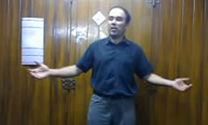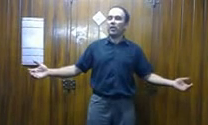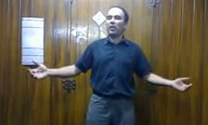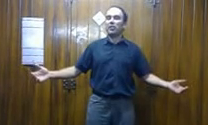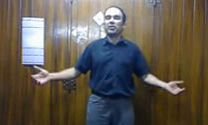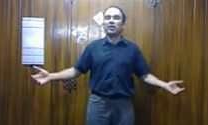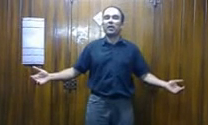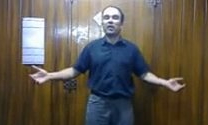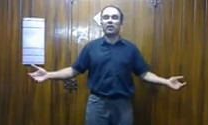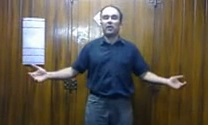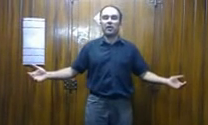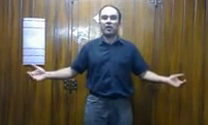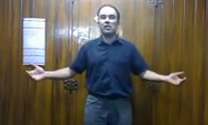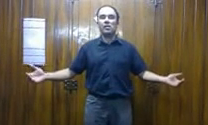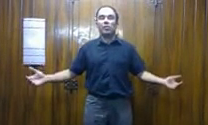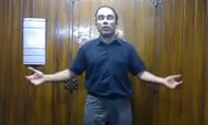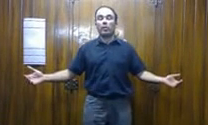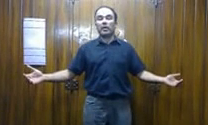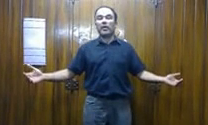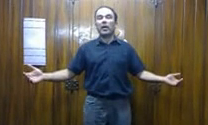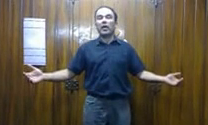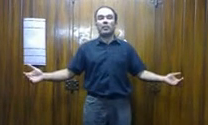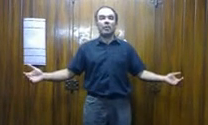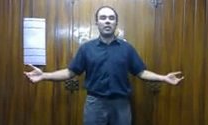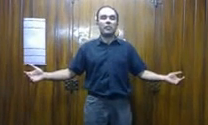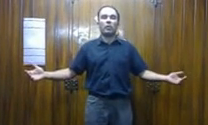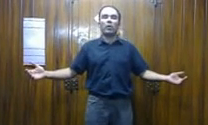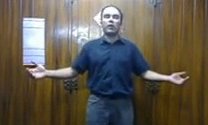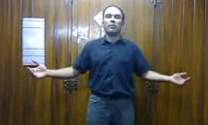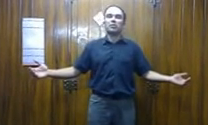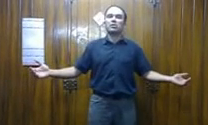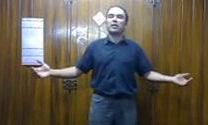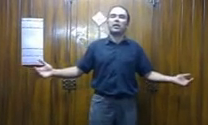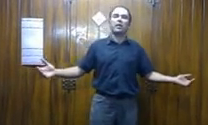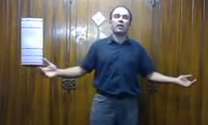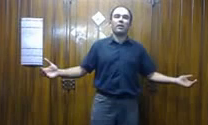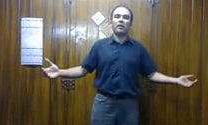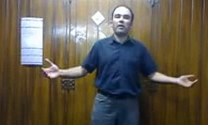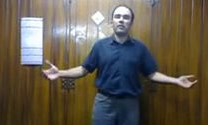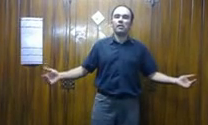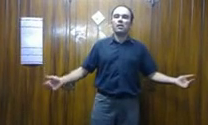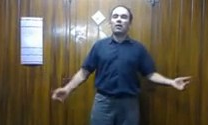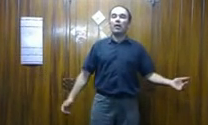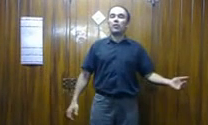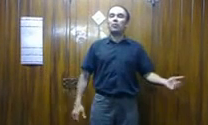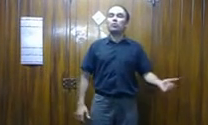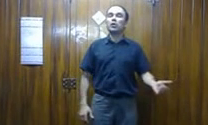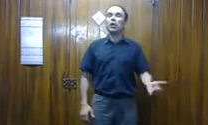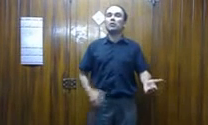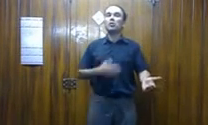la realidad, debo alejarme de mi buena muchachada. Adiós muchachos,